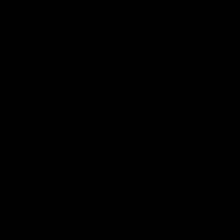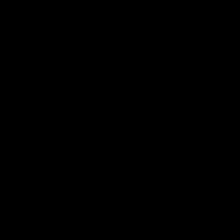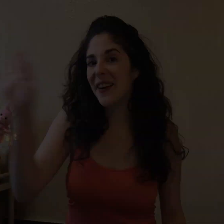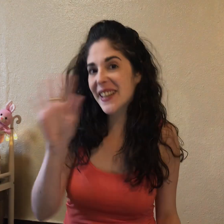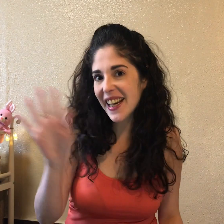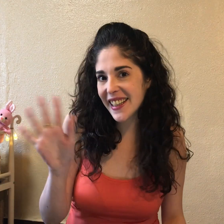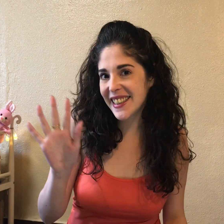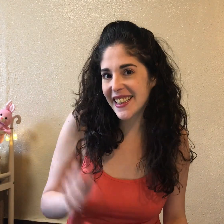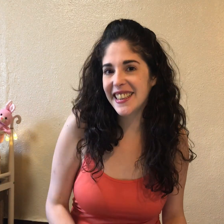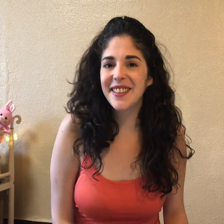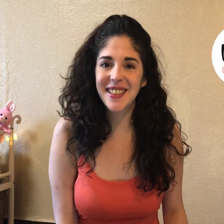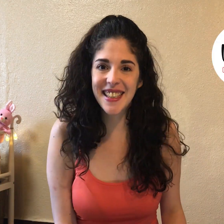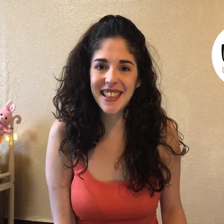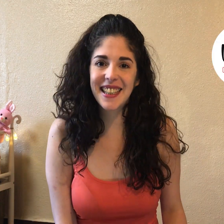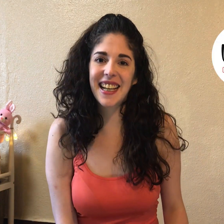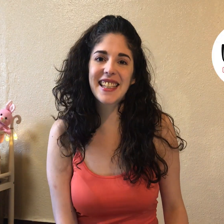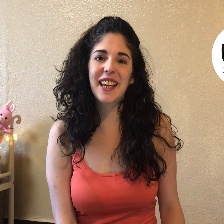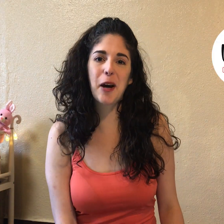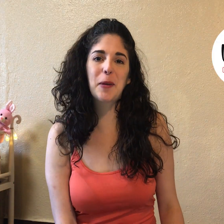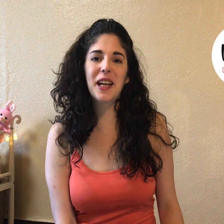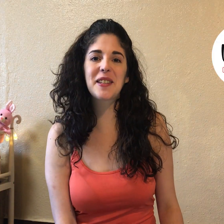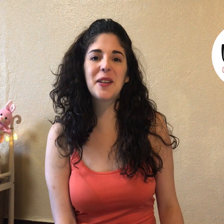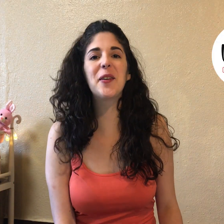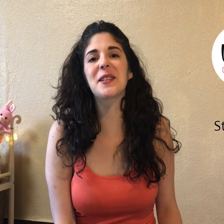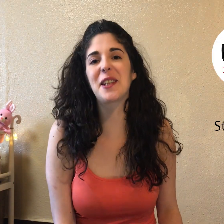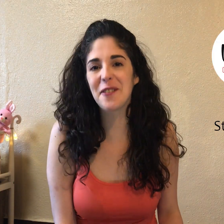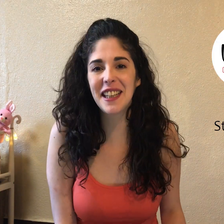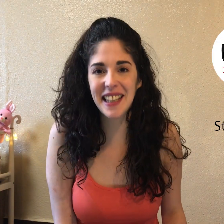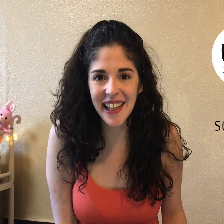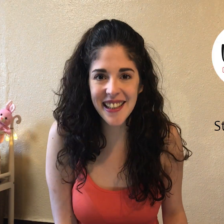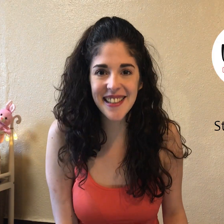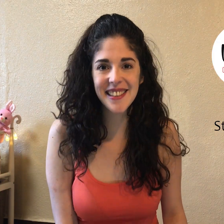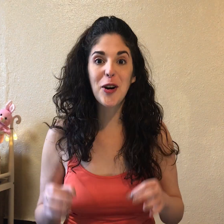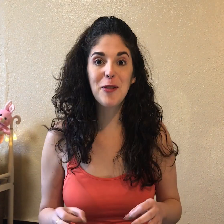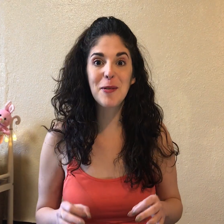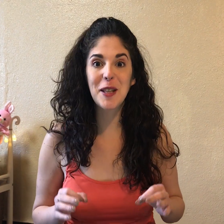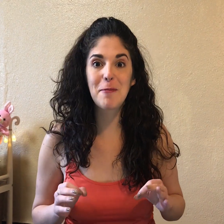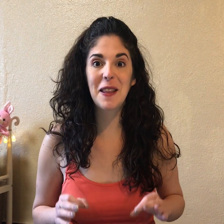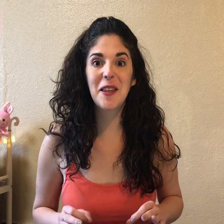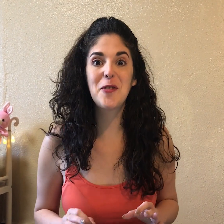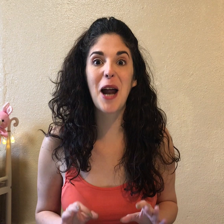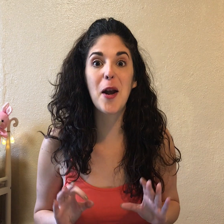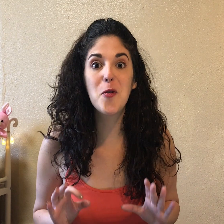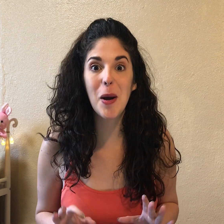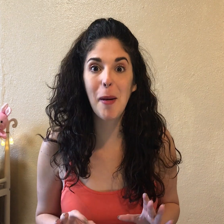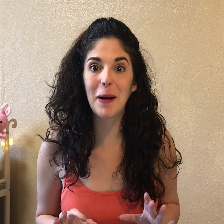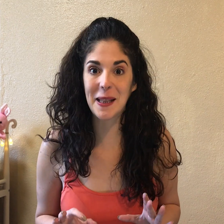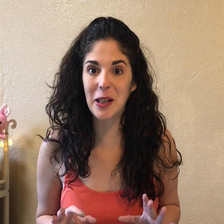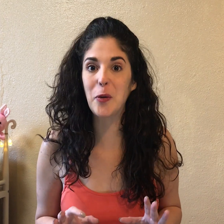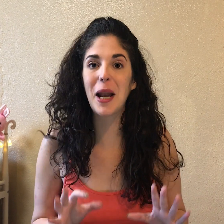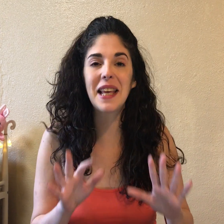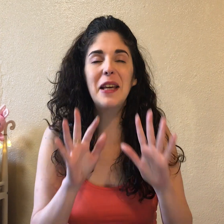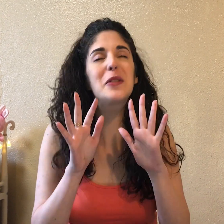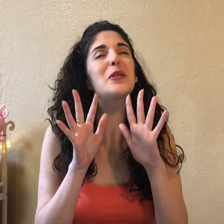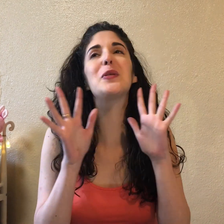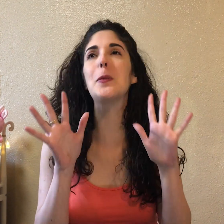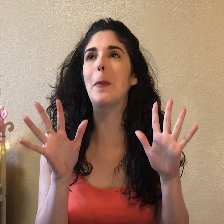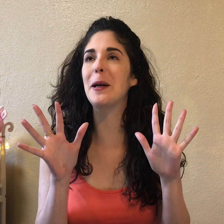¡Okaeri! ¡Uchi! Clases de japonés, ¿no? Stephanie Deth. Hoy vamos a aprender una nueva partícula y es súper